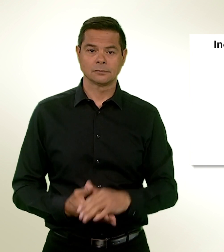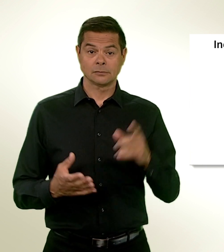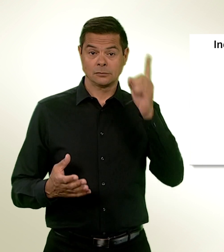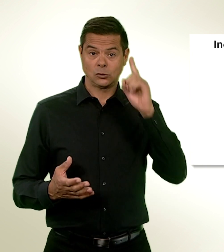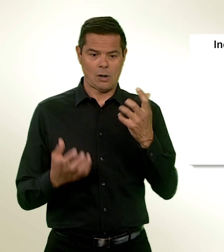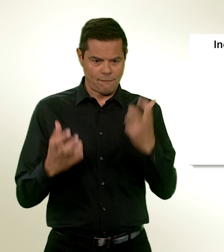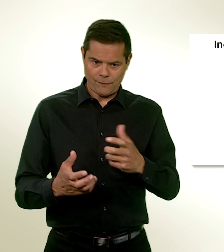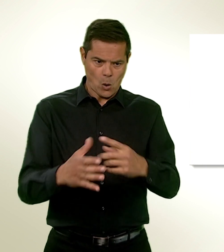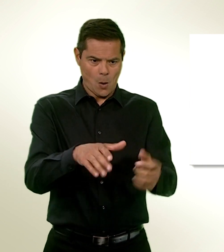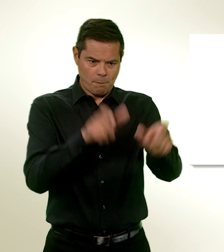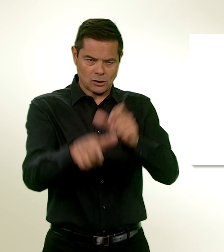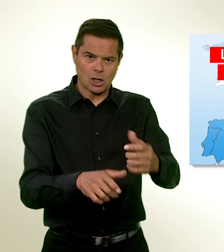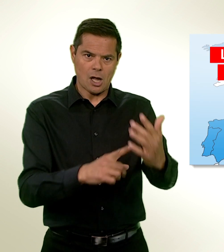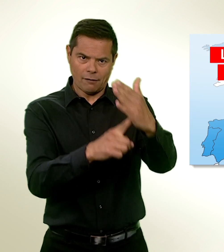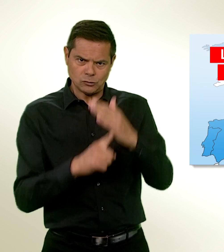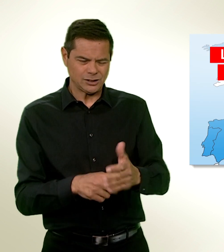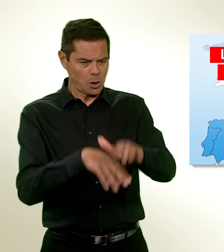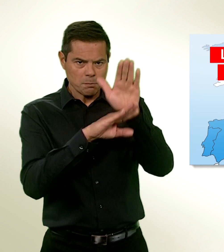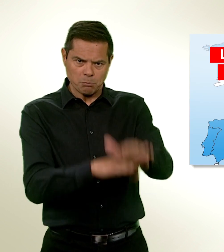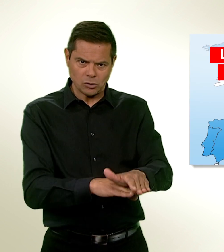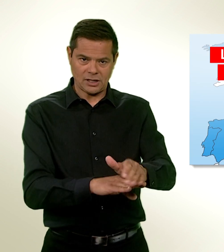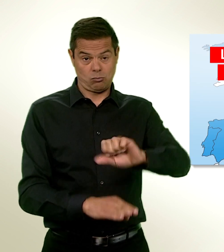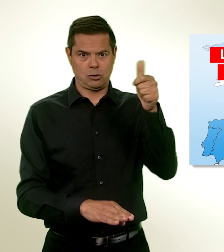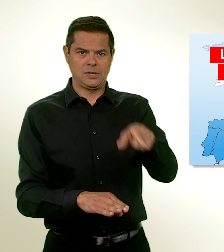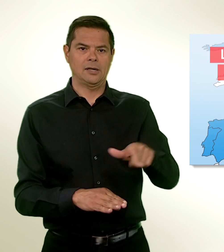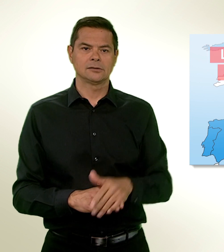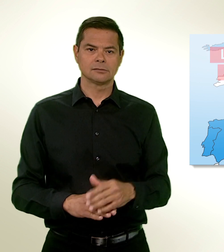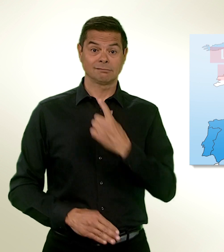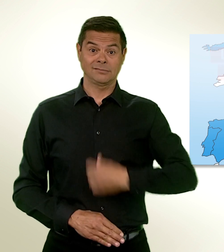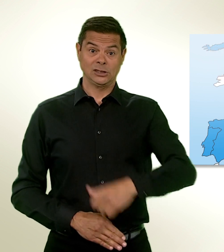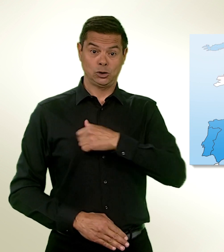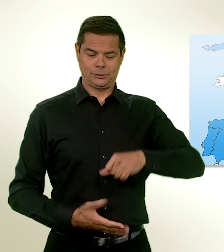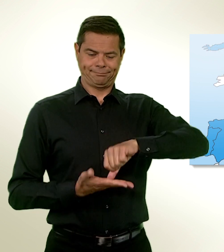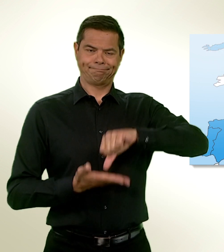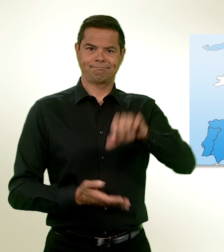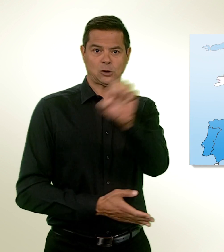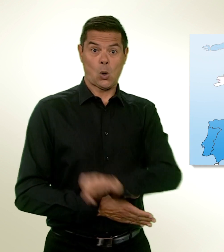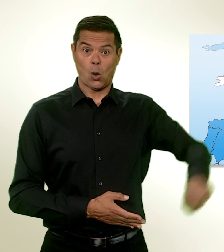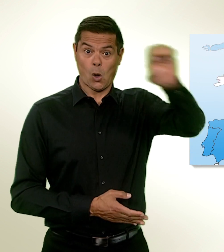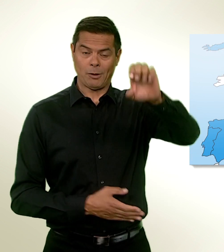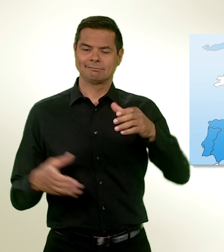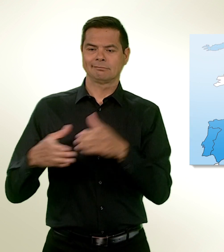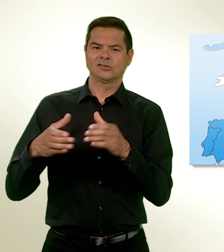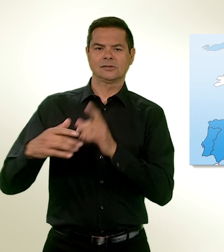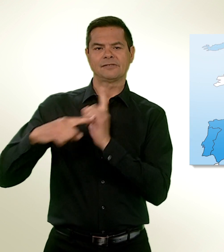réfugiés. La Suisse se situe au cœur de l'Europe. Pour le Conseil fédéral et le Parlement, notre sécurité est donc